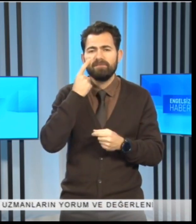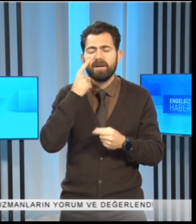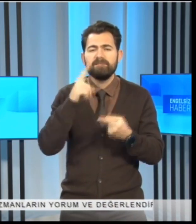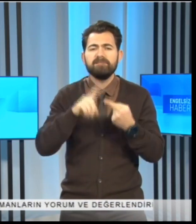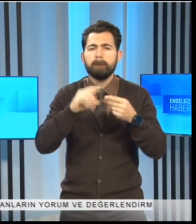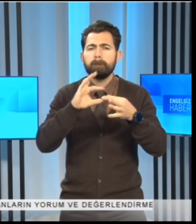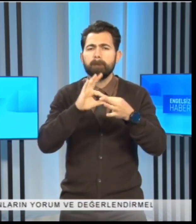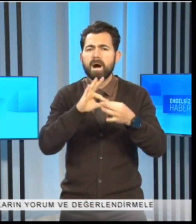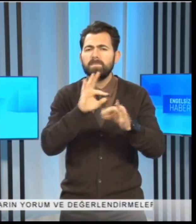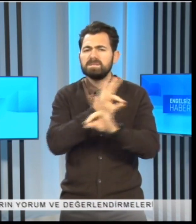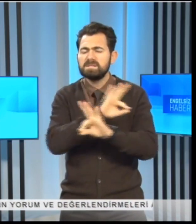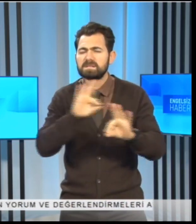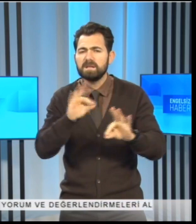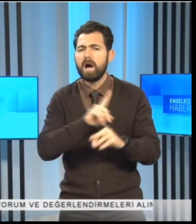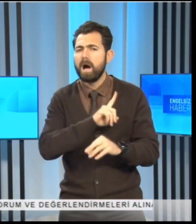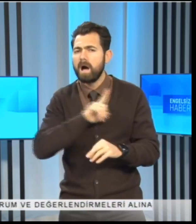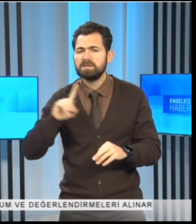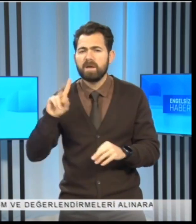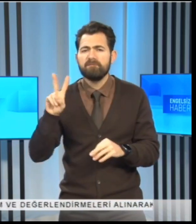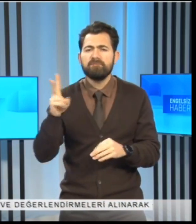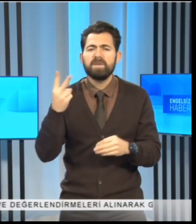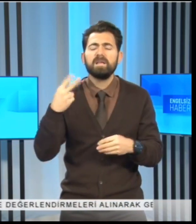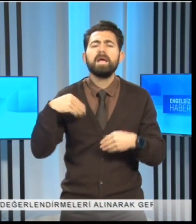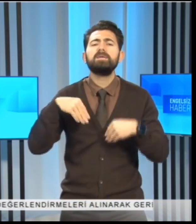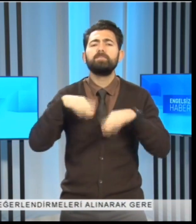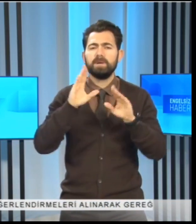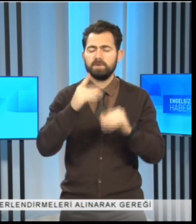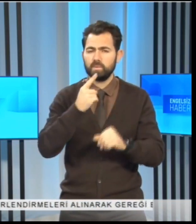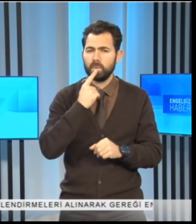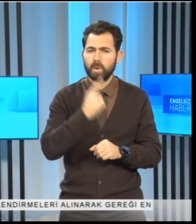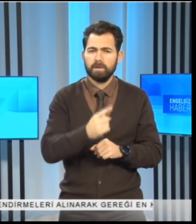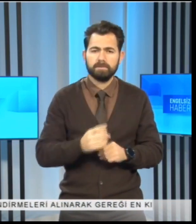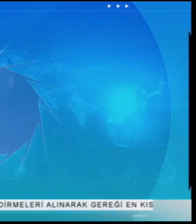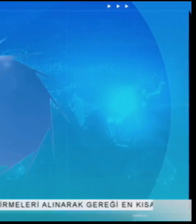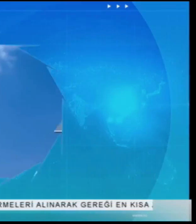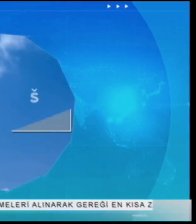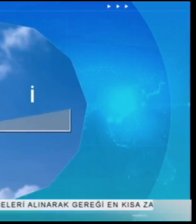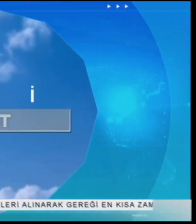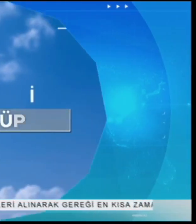bağımsızlıktan asla ödün verilmeyeceğine vurgu yaptı.